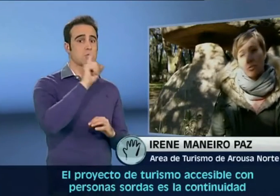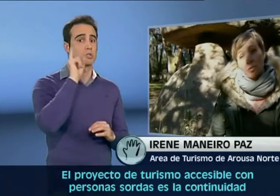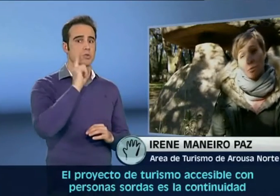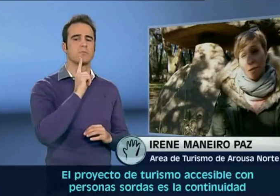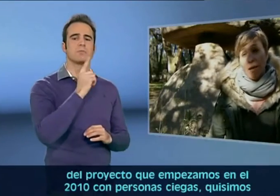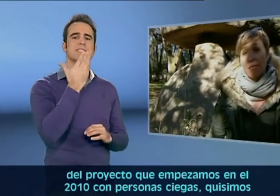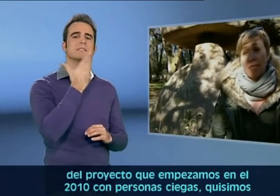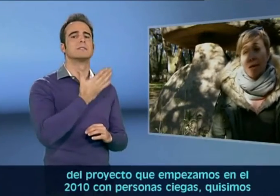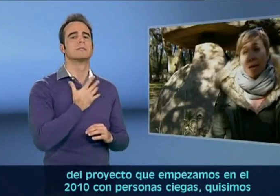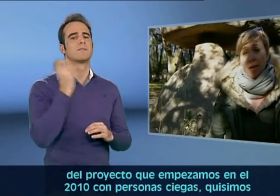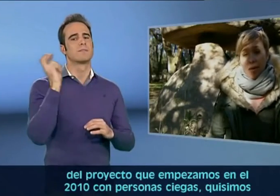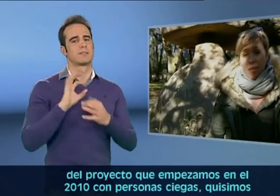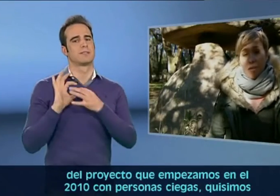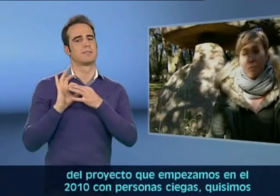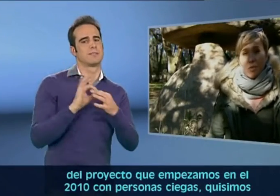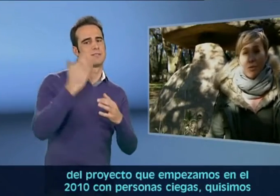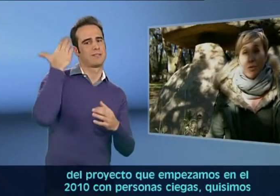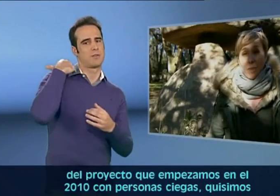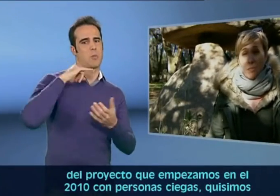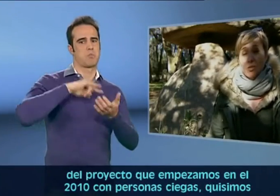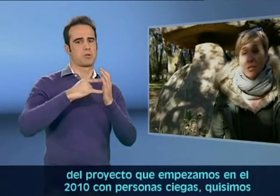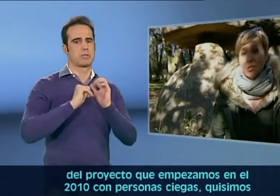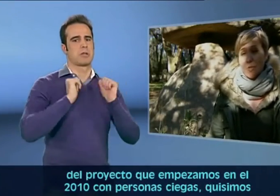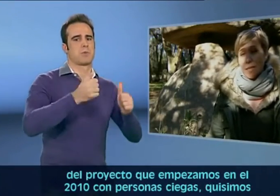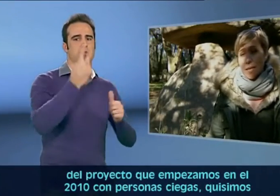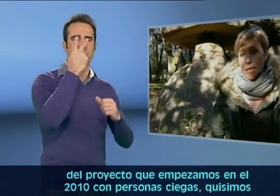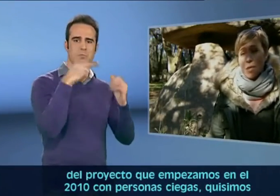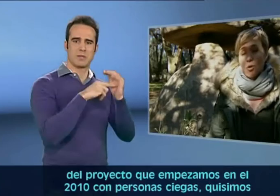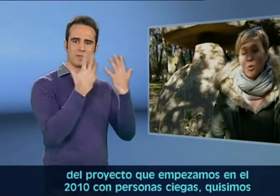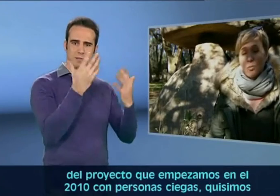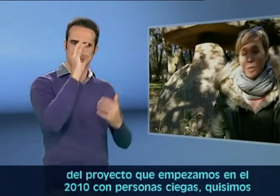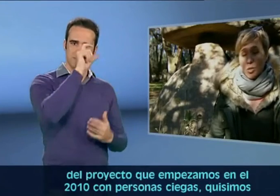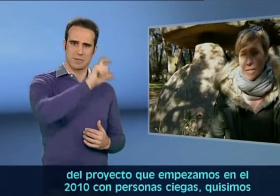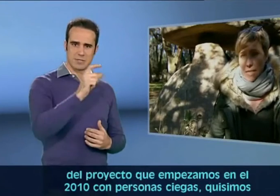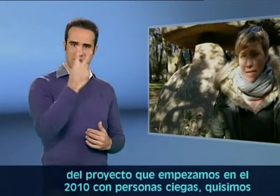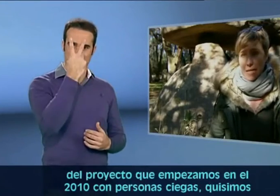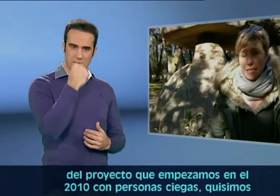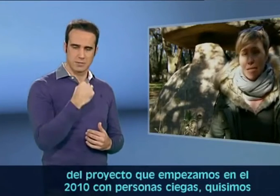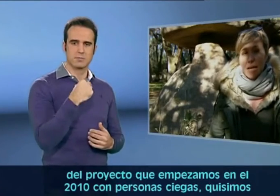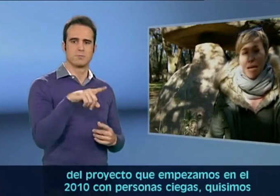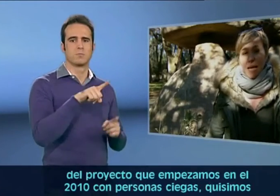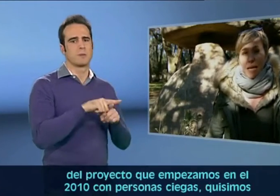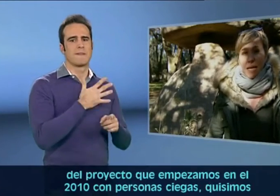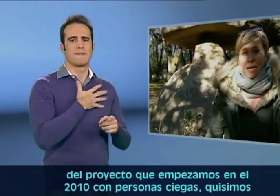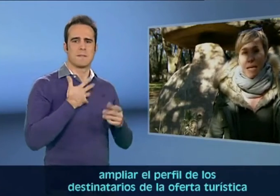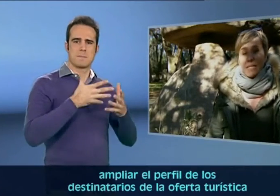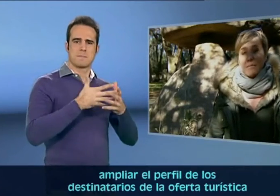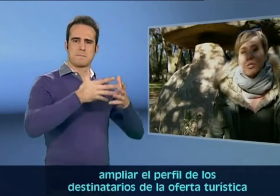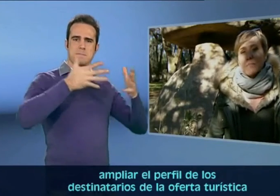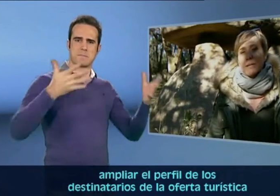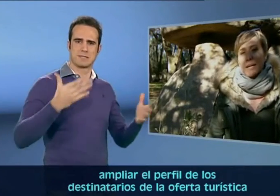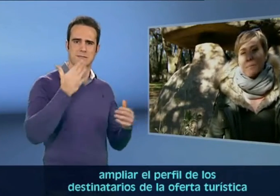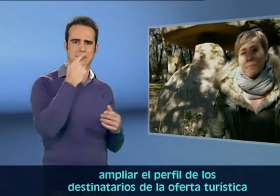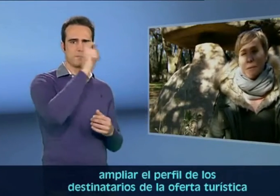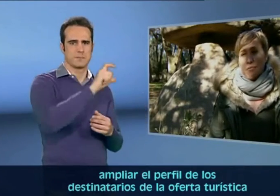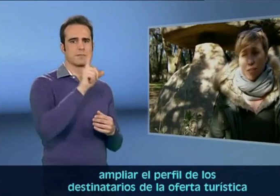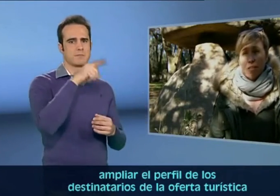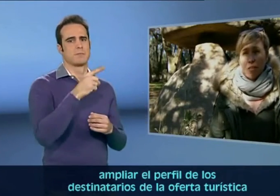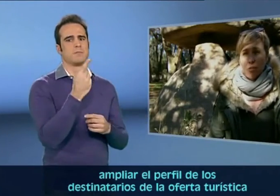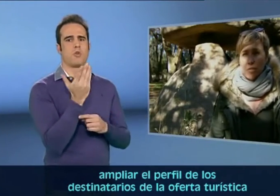continuidad del proyecto que empezamos en el 2010 con personas ciegas. Quisimos ampliar el perfil de los